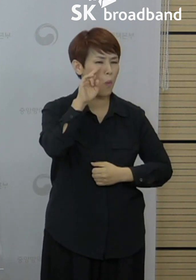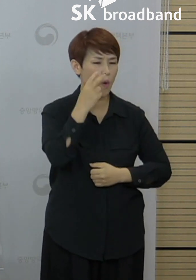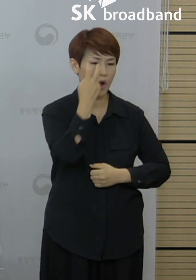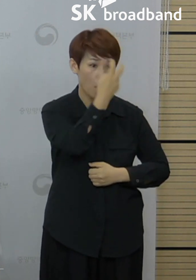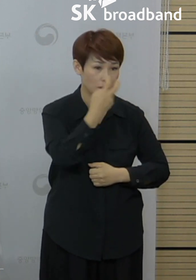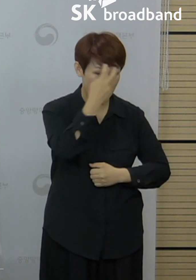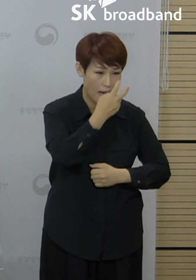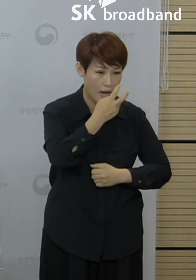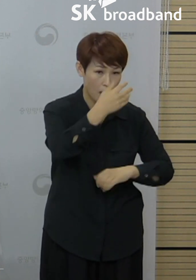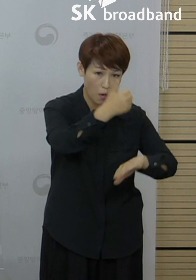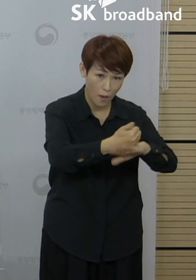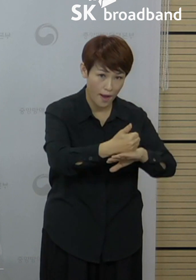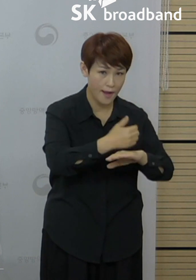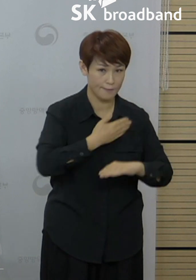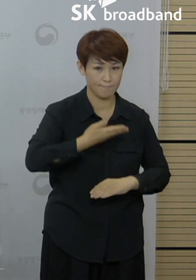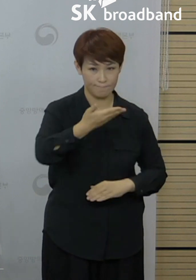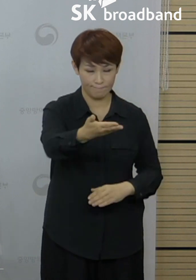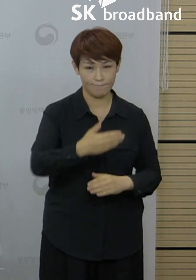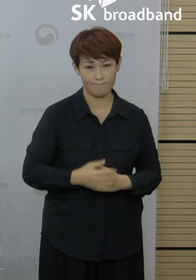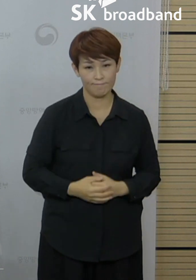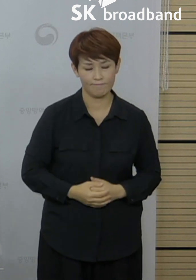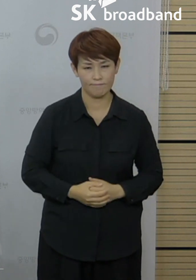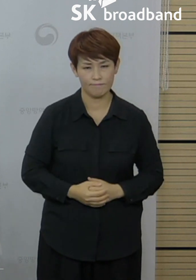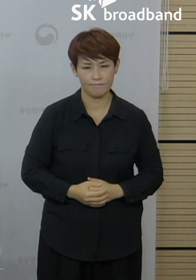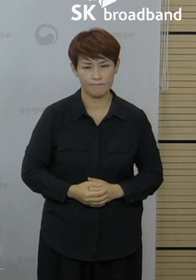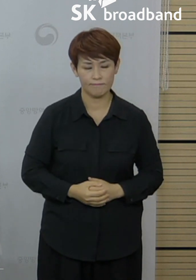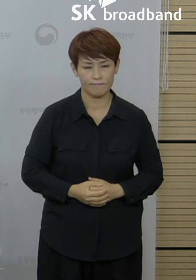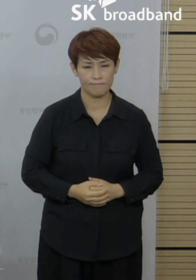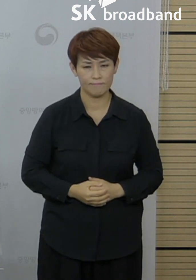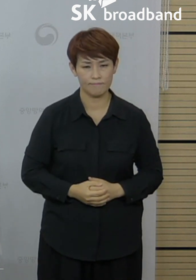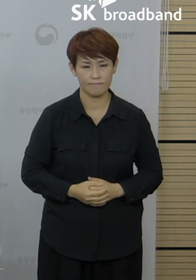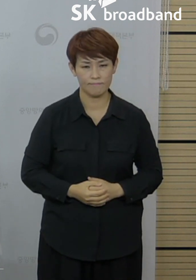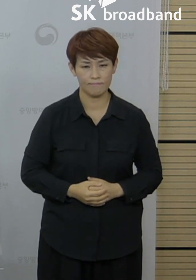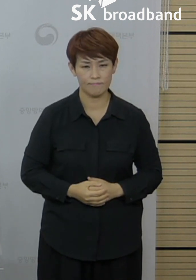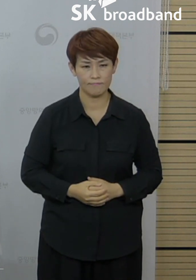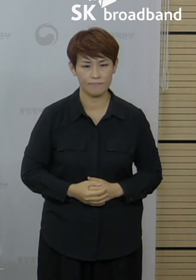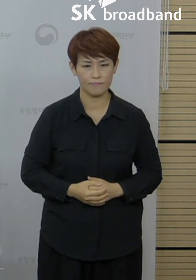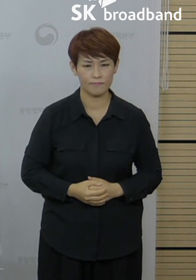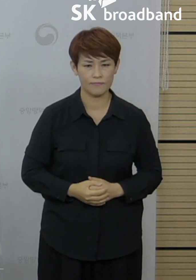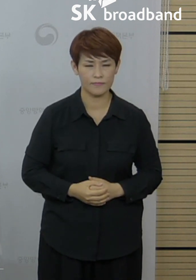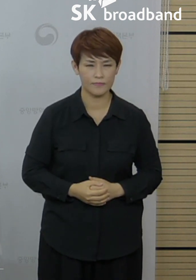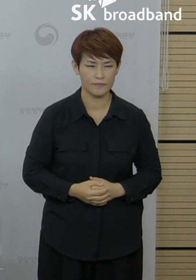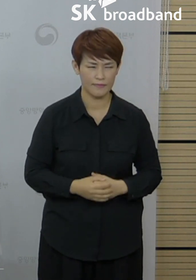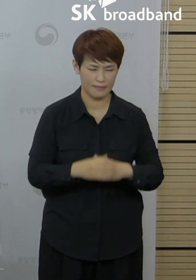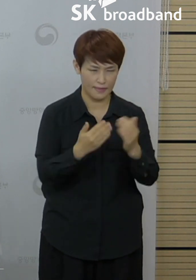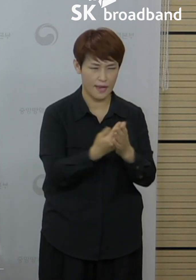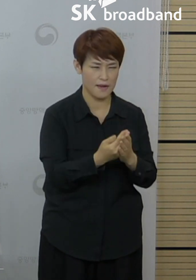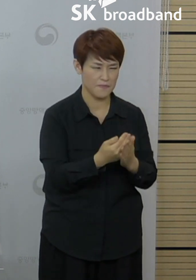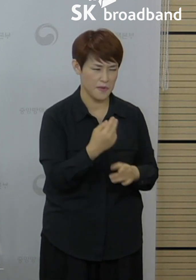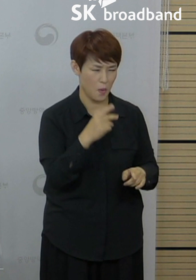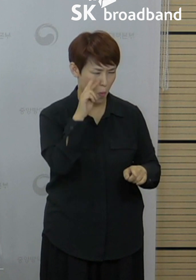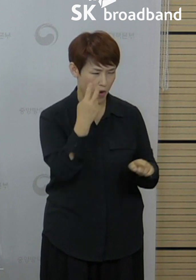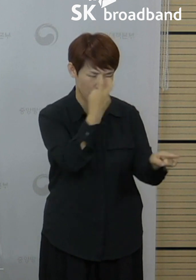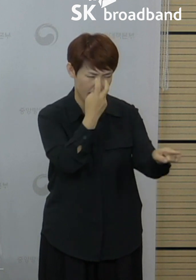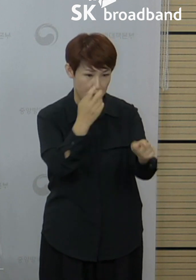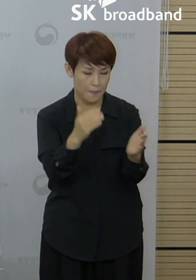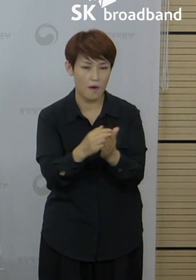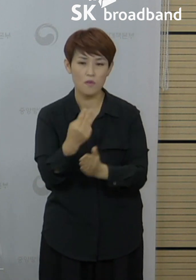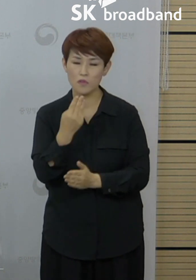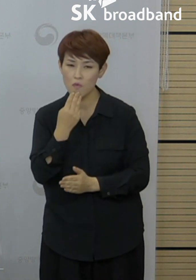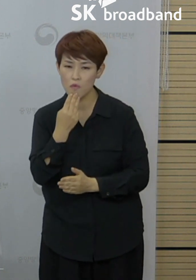결과를 말씀드리겠습니다. 현재까지 그 일제검사를 통해서 서울, 경기, 부산 등